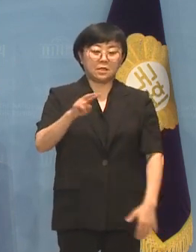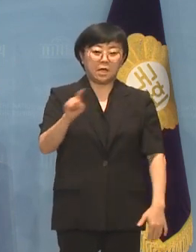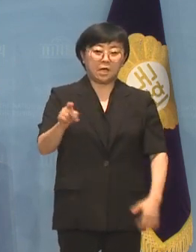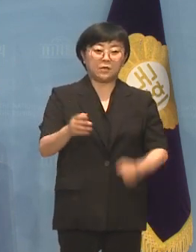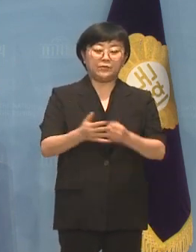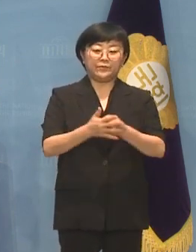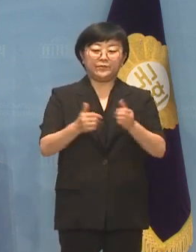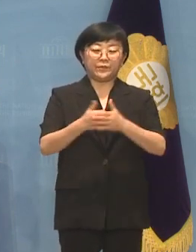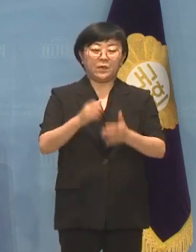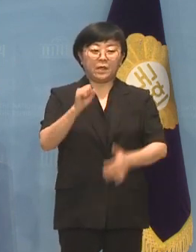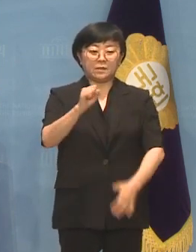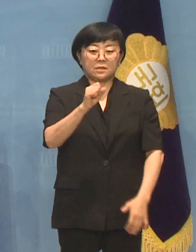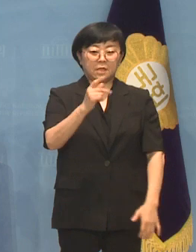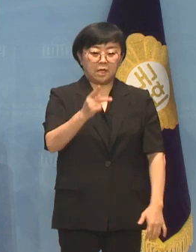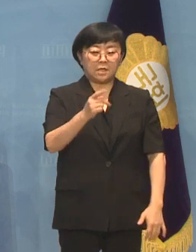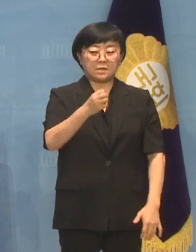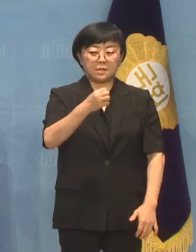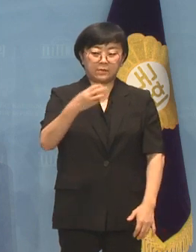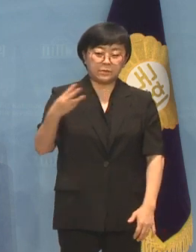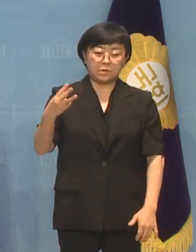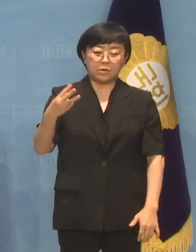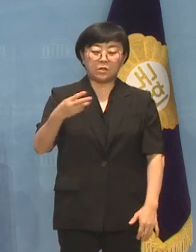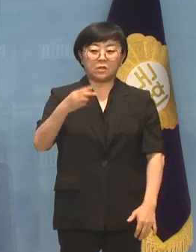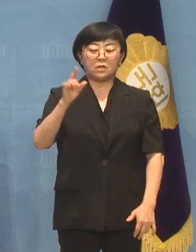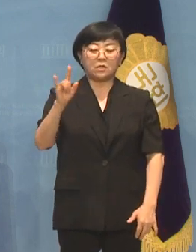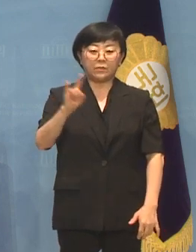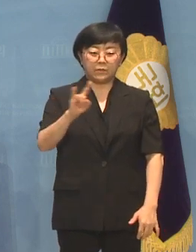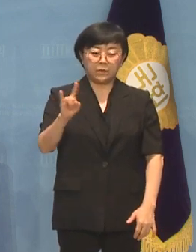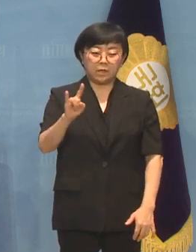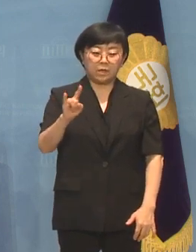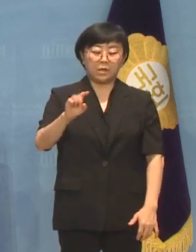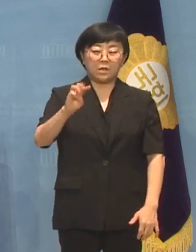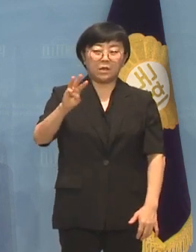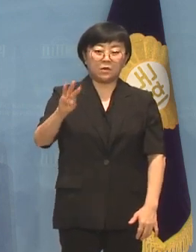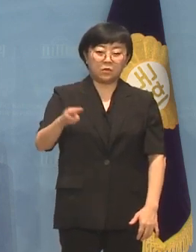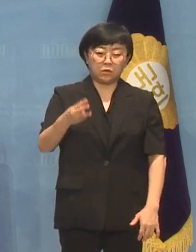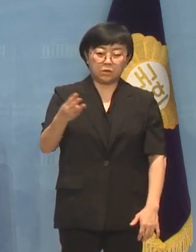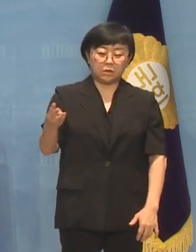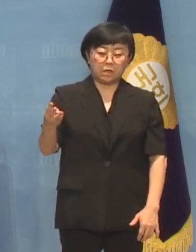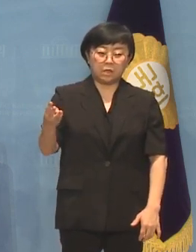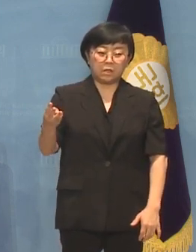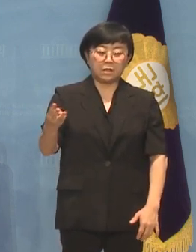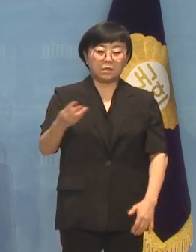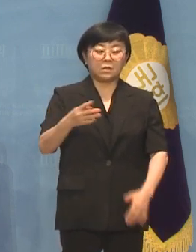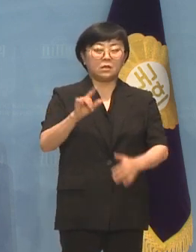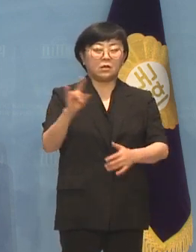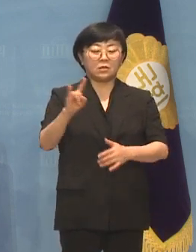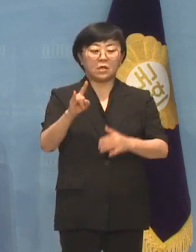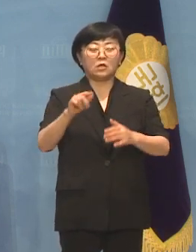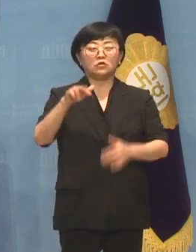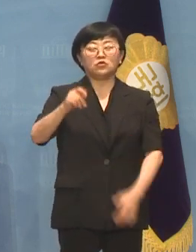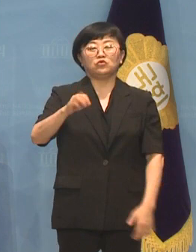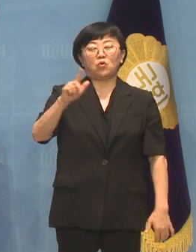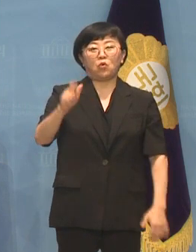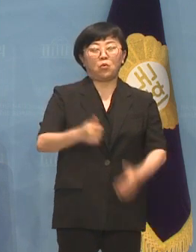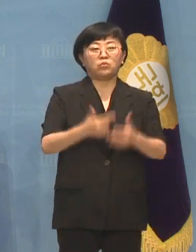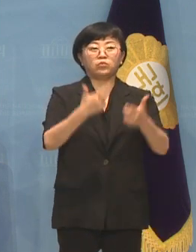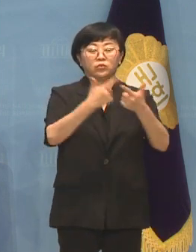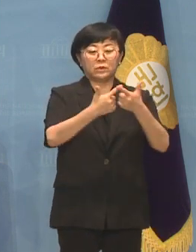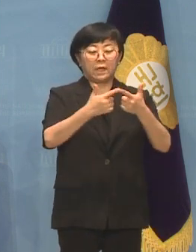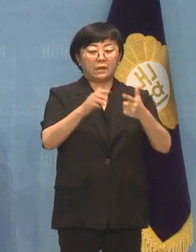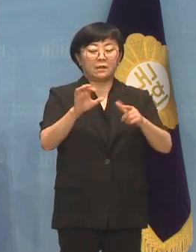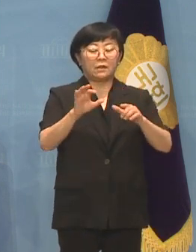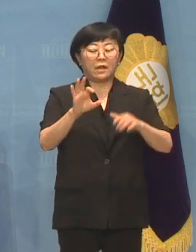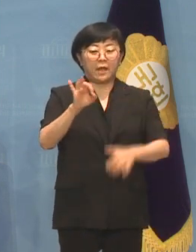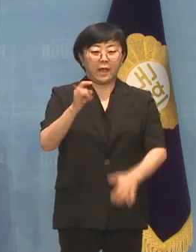SK, 삼성, 현대차, 롯데, 포스코, 현대중공업 등 부산엑서포 유치를